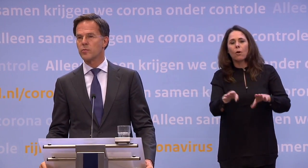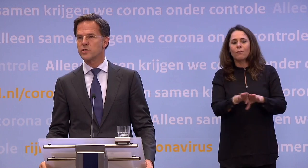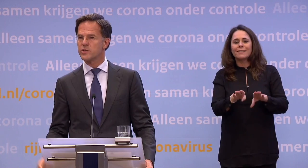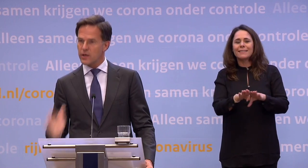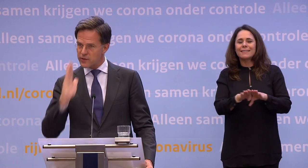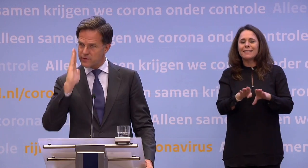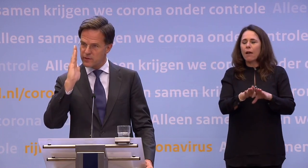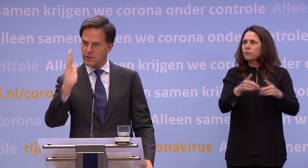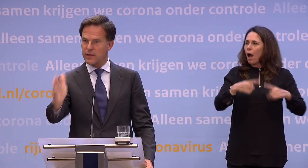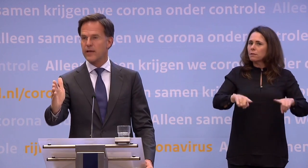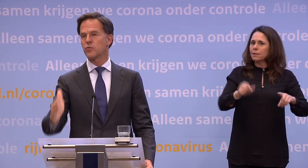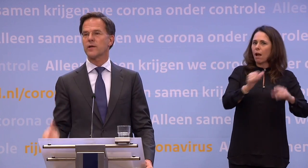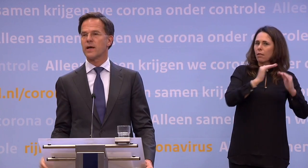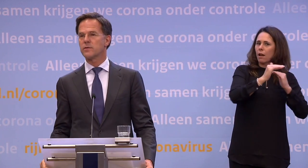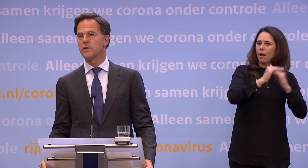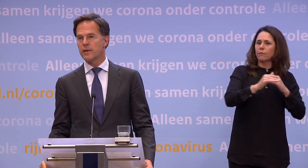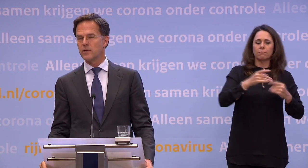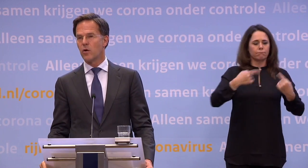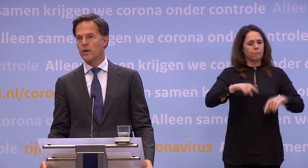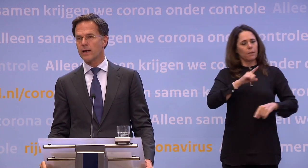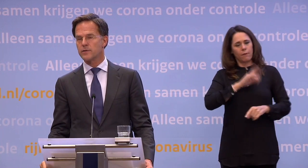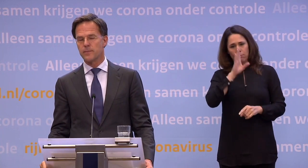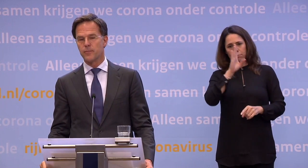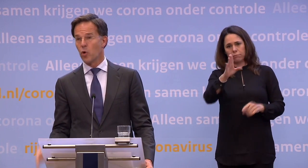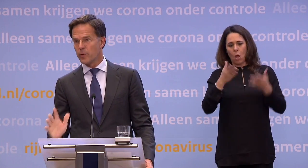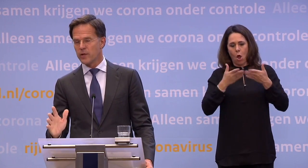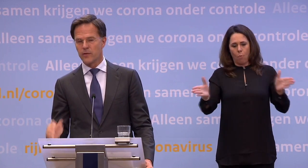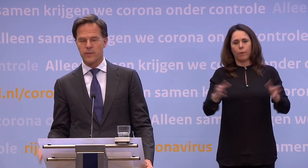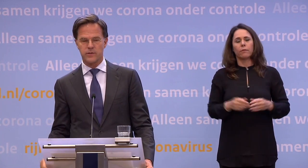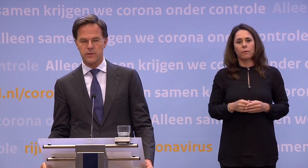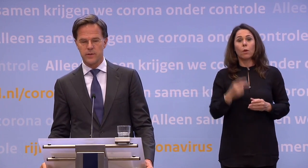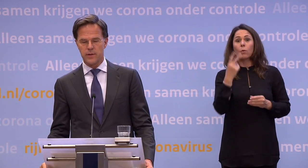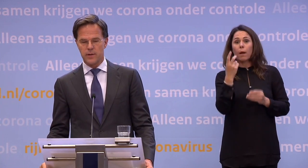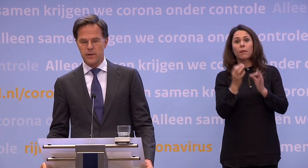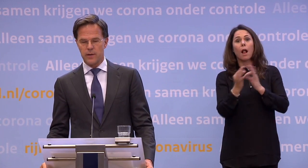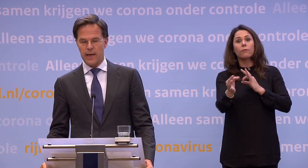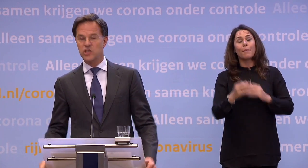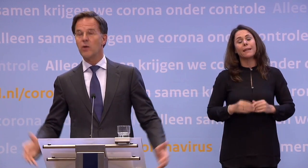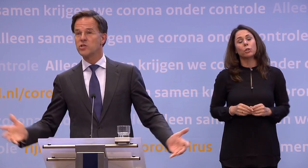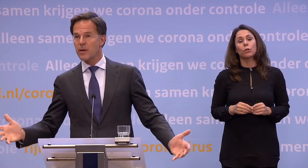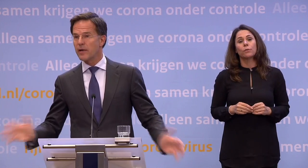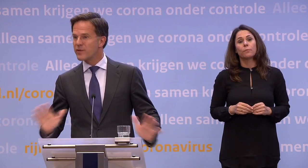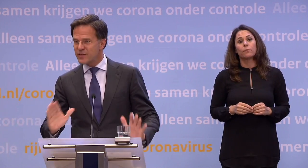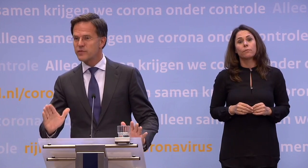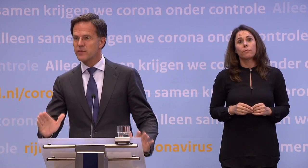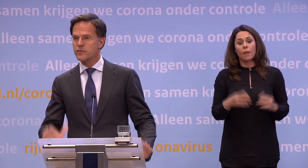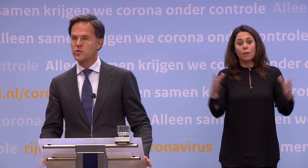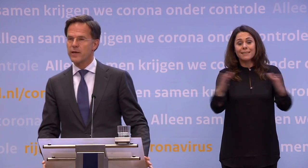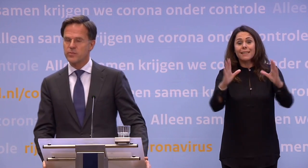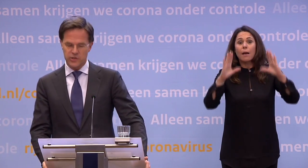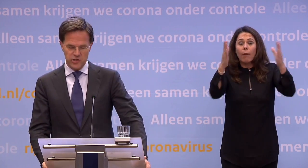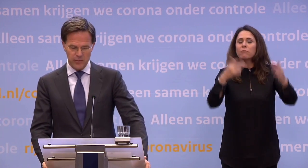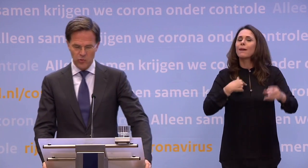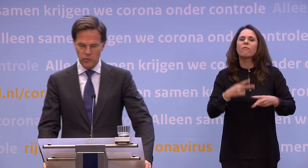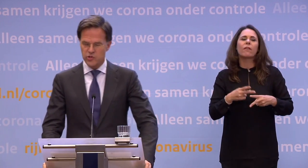is top-down gecommuniceerd. Altijd recht toe, recht aan, in de ogen kijkend. Op anderhalve meter. En zou de samenleving, wat ik niet verwacht... ...want